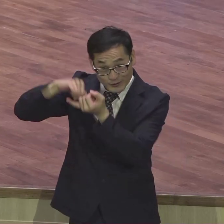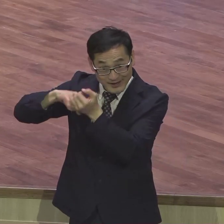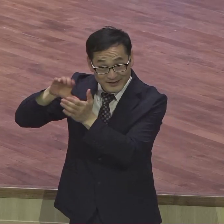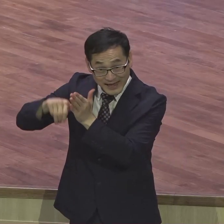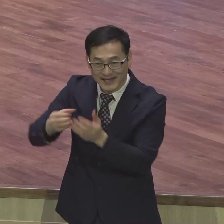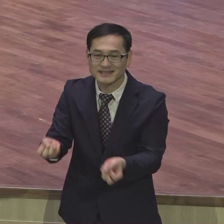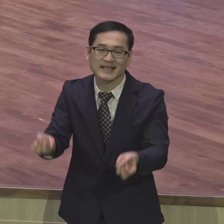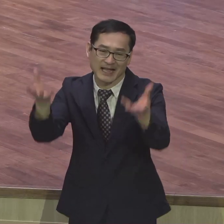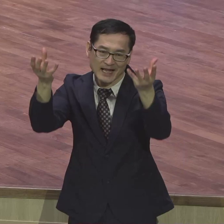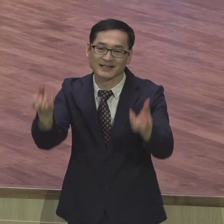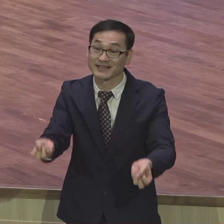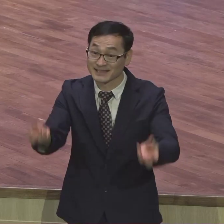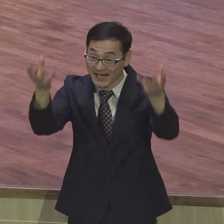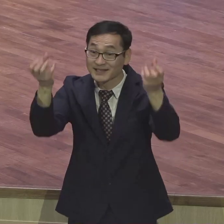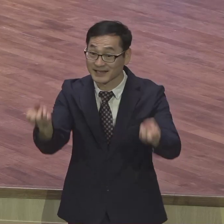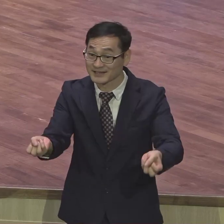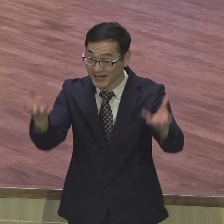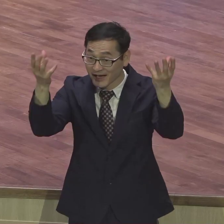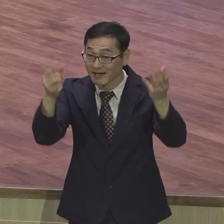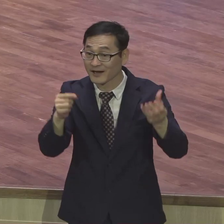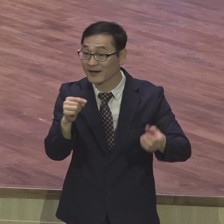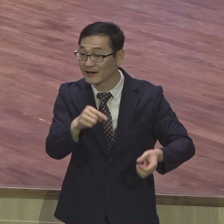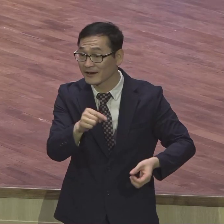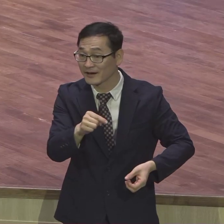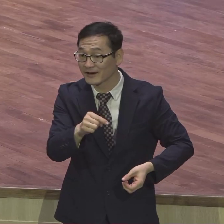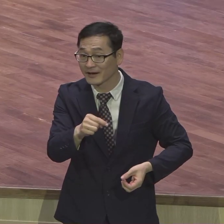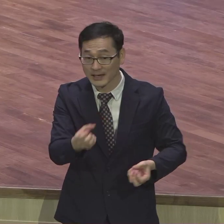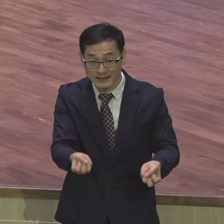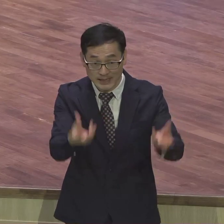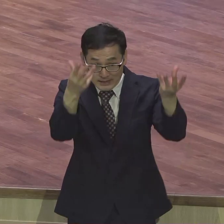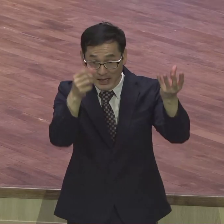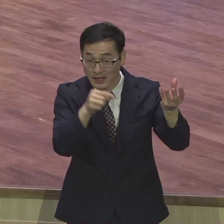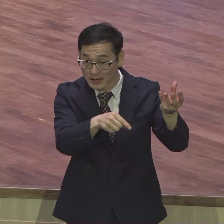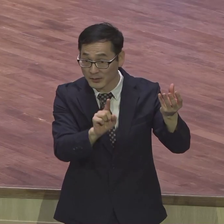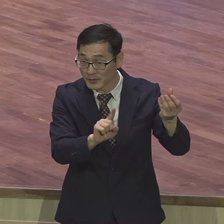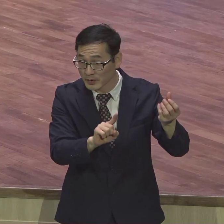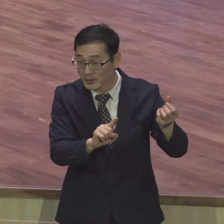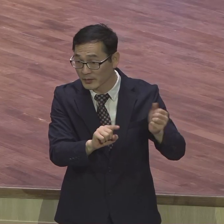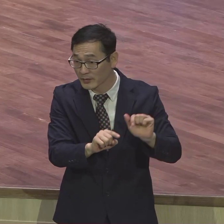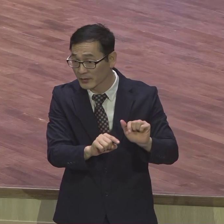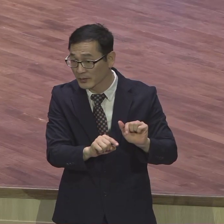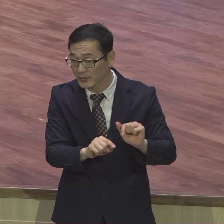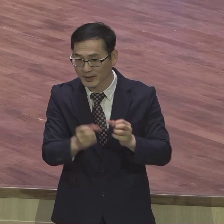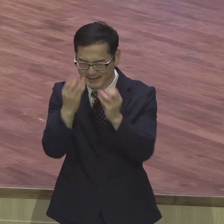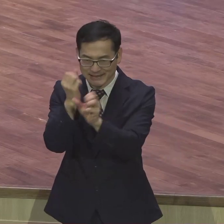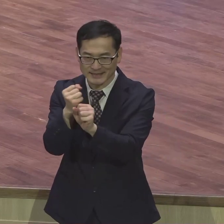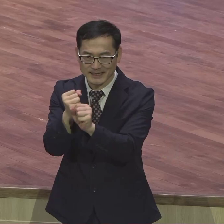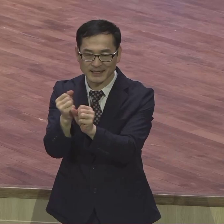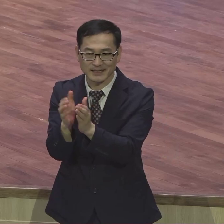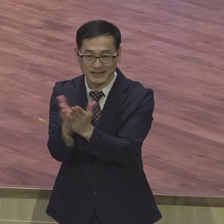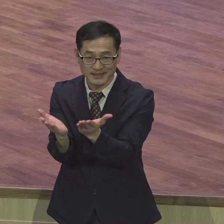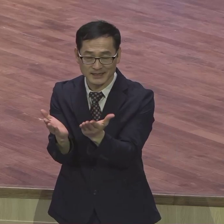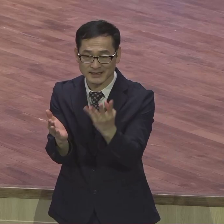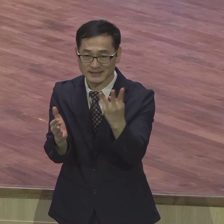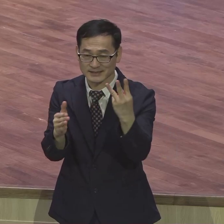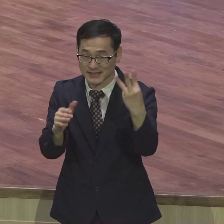제사 여기에서 아주 중요한 의미가 담겨 됐습니다 상세히 3장 사건을 해가지고 하나님과